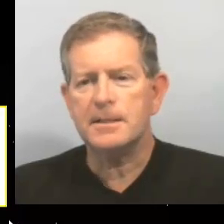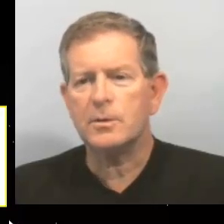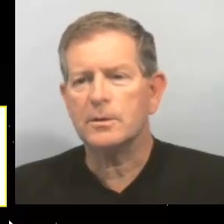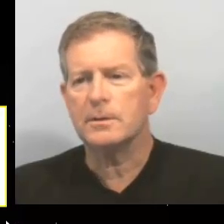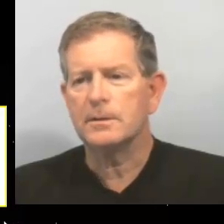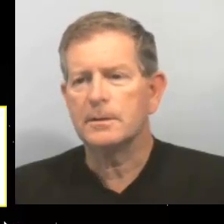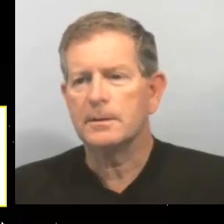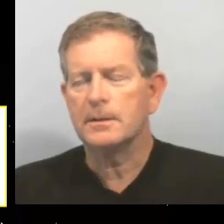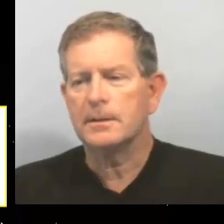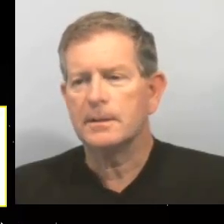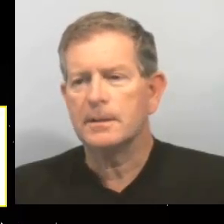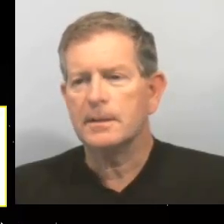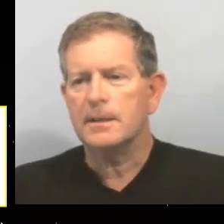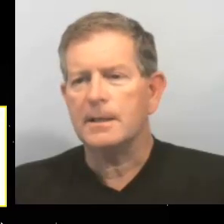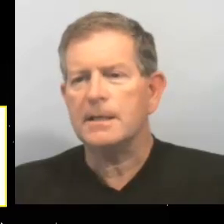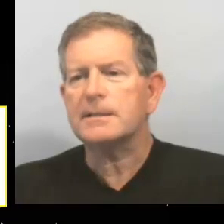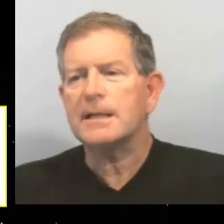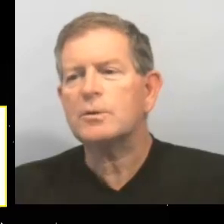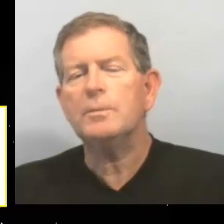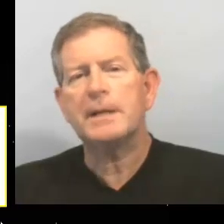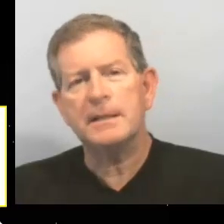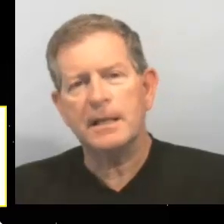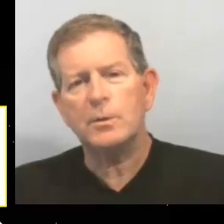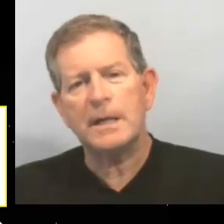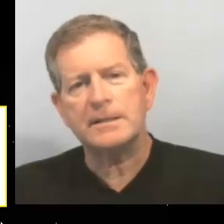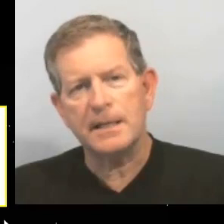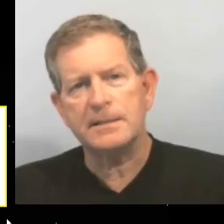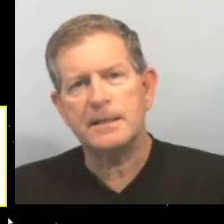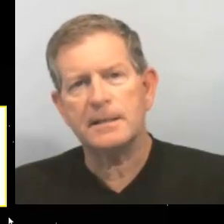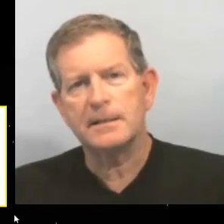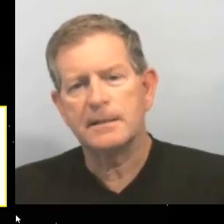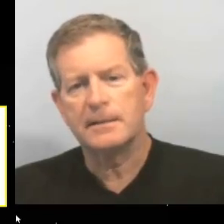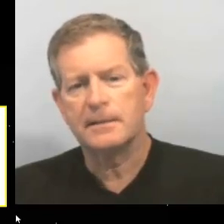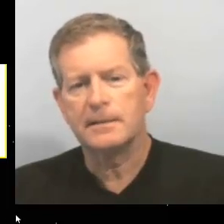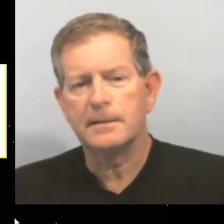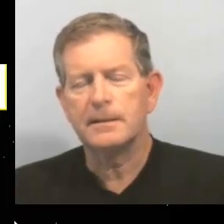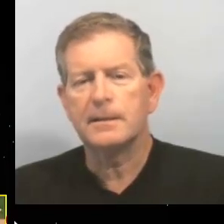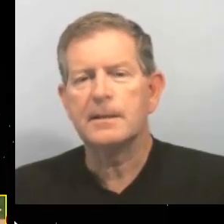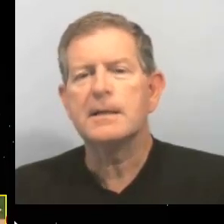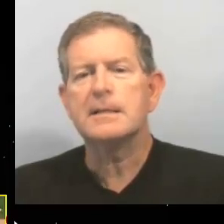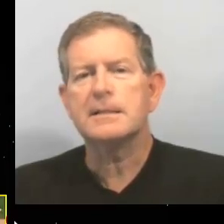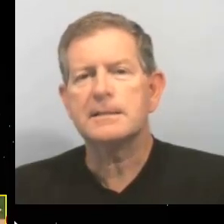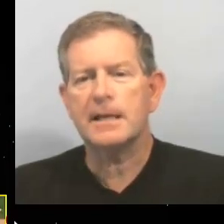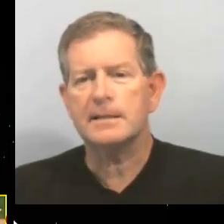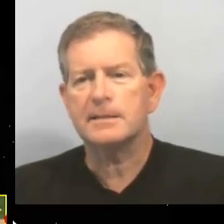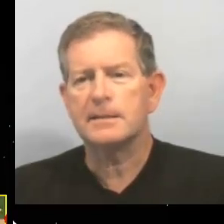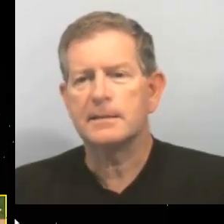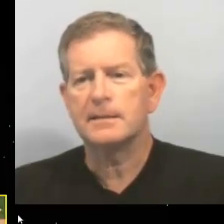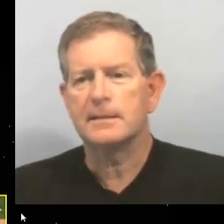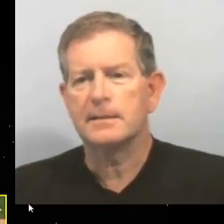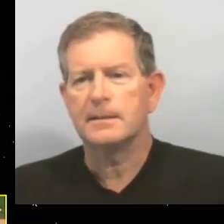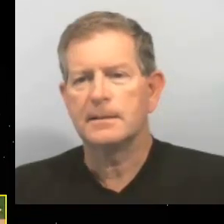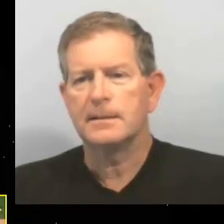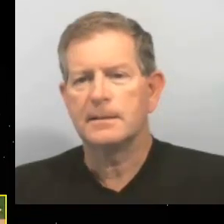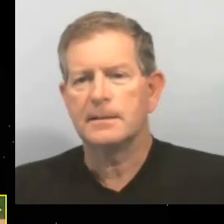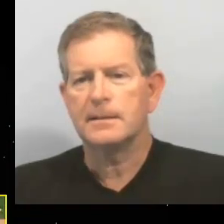5. ¿Estás comprendiendo la ciencia? 6.